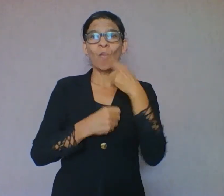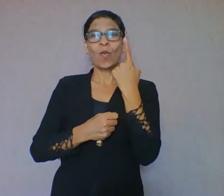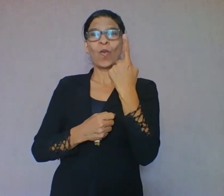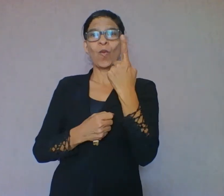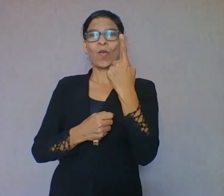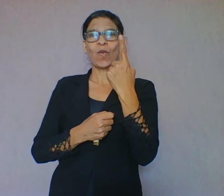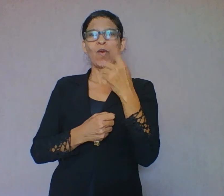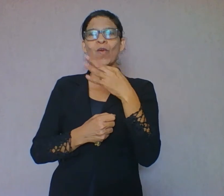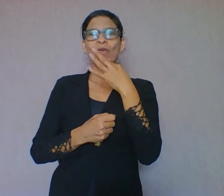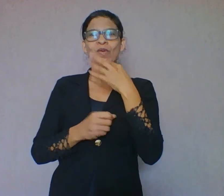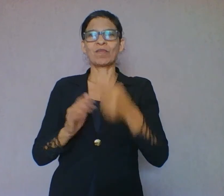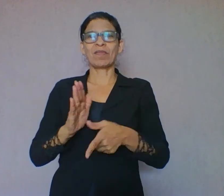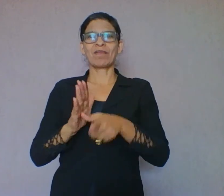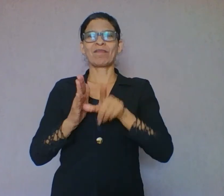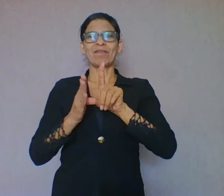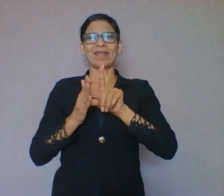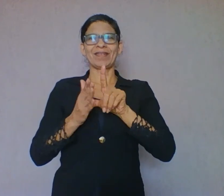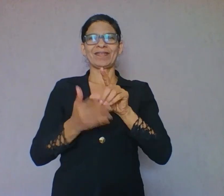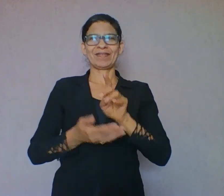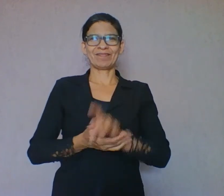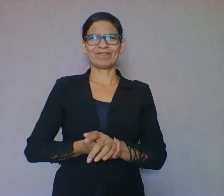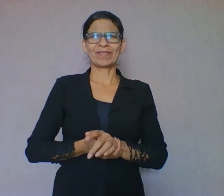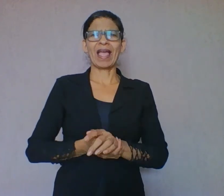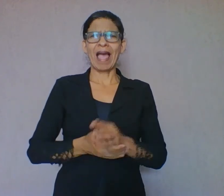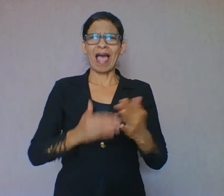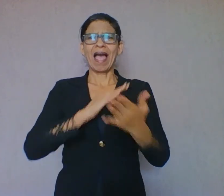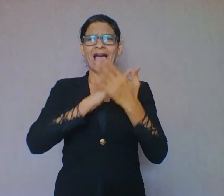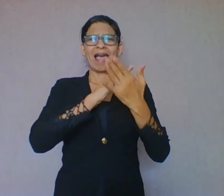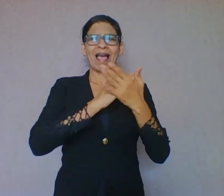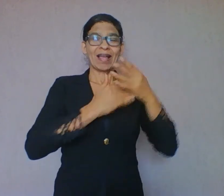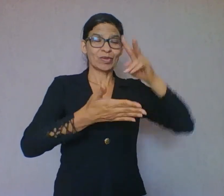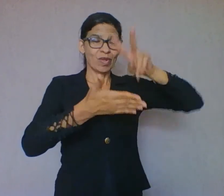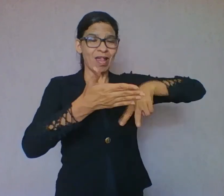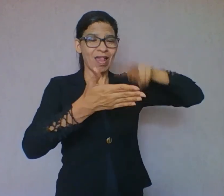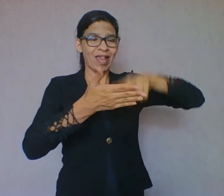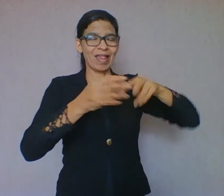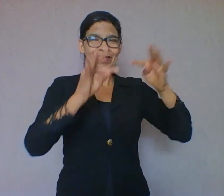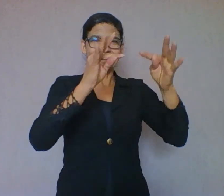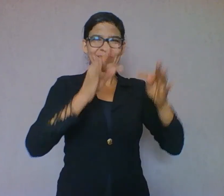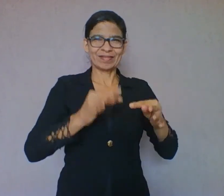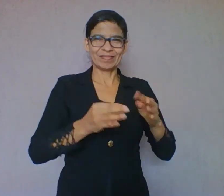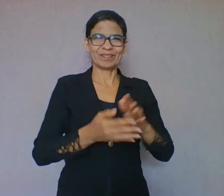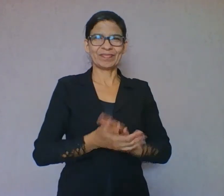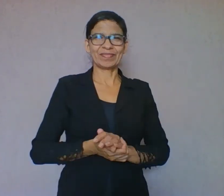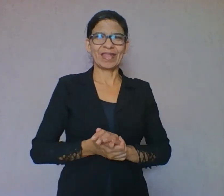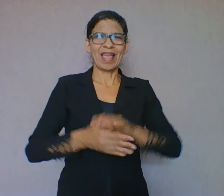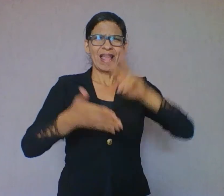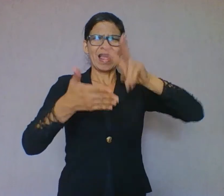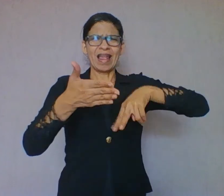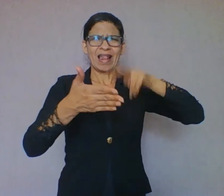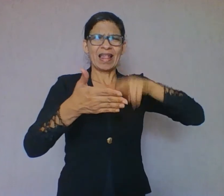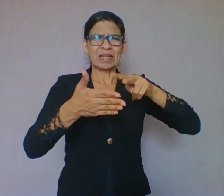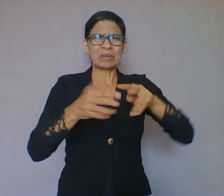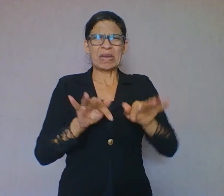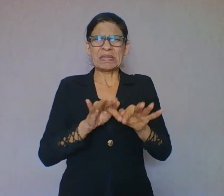leitura não é um procedimento simples, é extremamente complexo, pois não podemos considerar apenas o que está escrito.